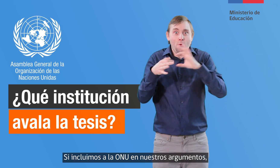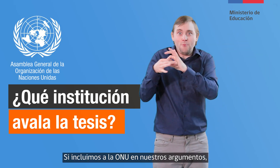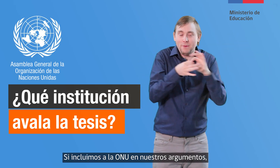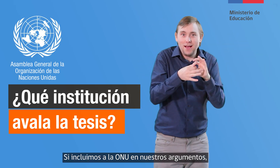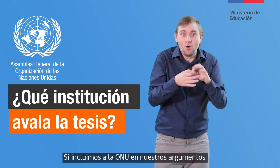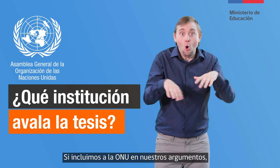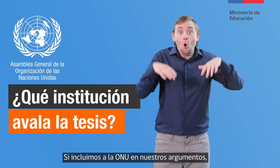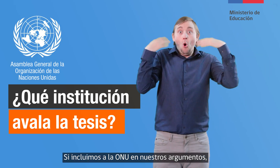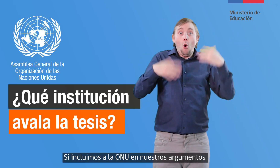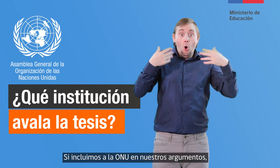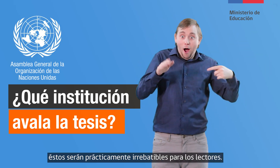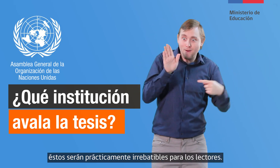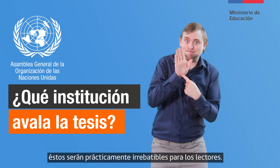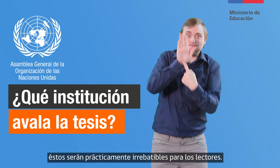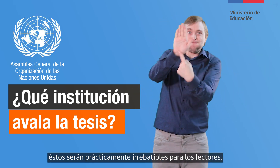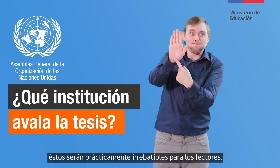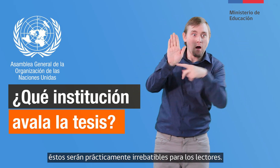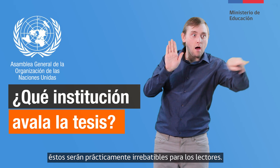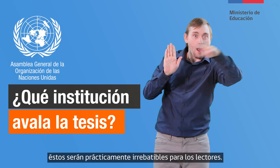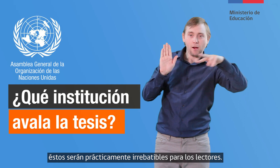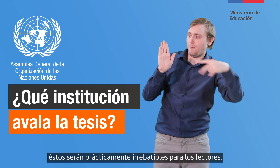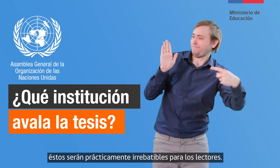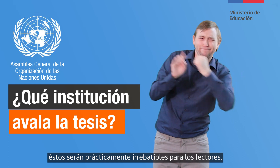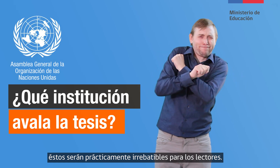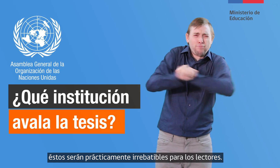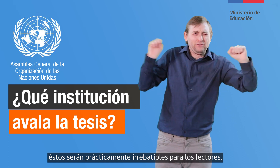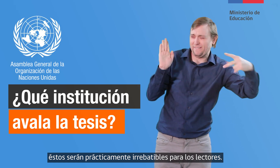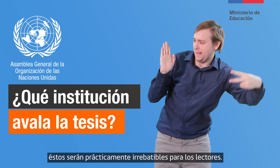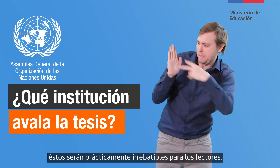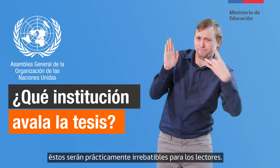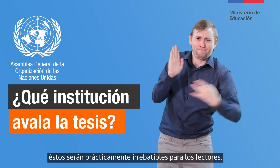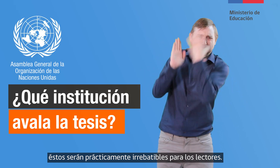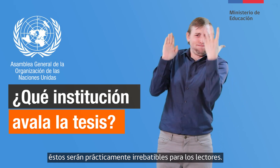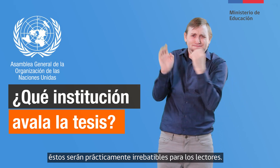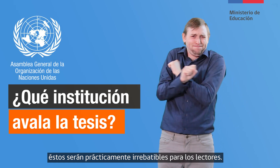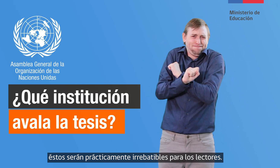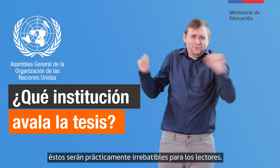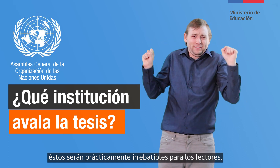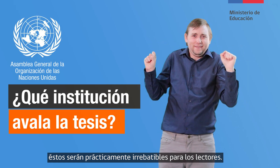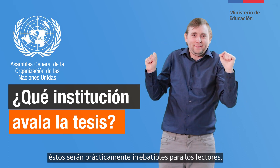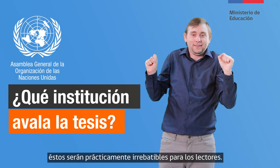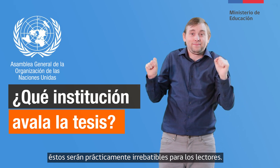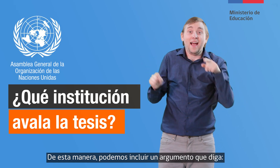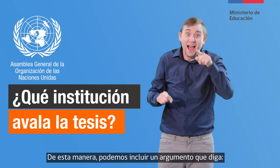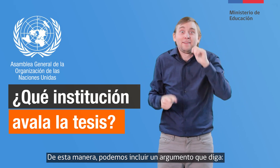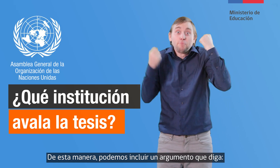en nuestros argumentos, estos serán prácticamente irrebatibles para los lectores. De esta